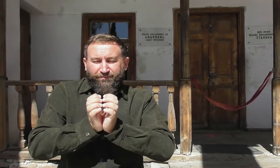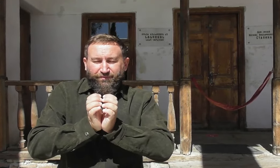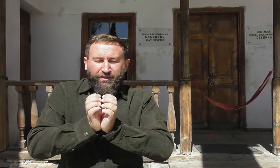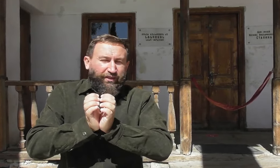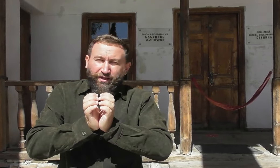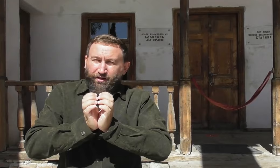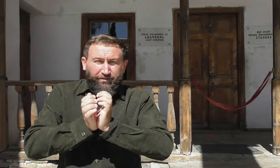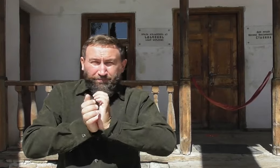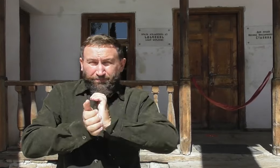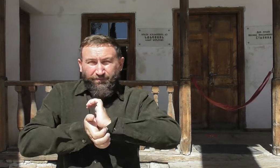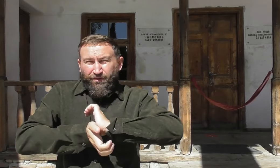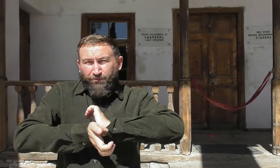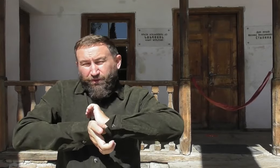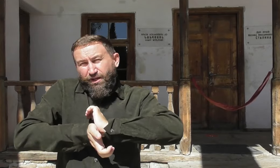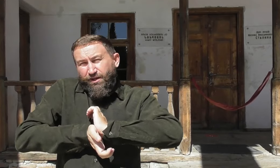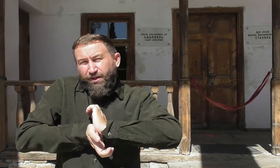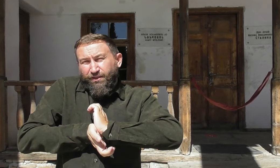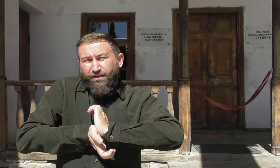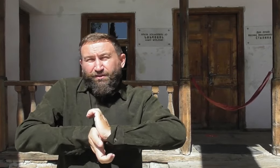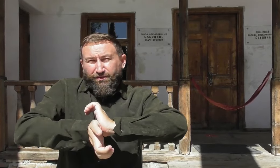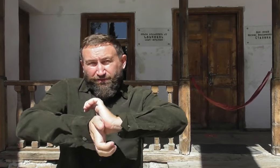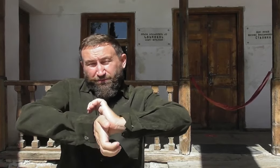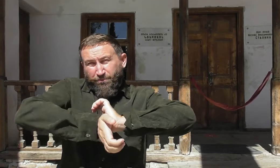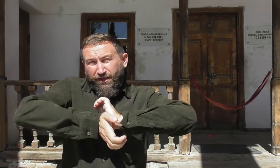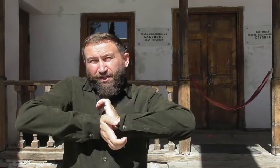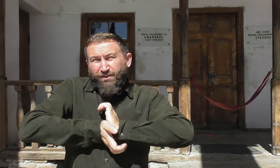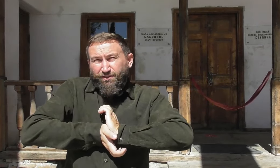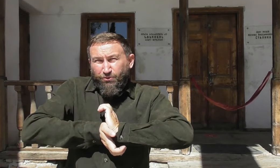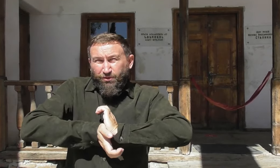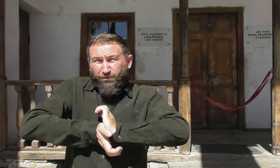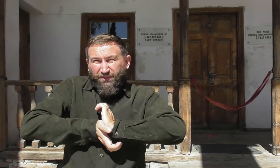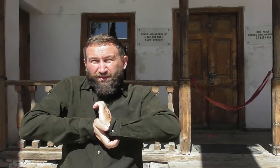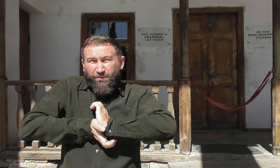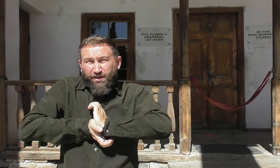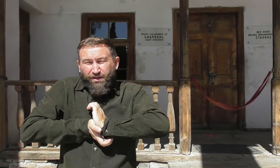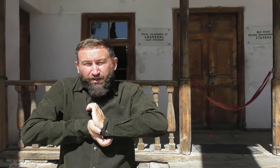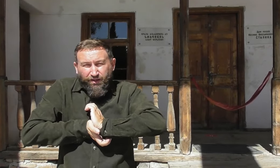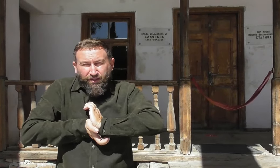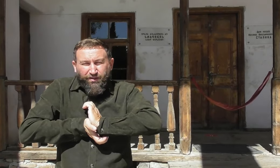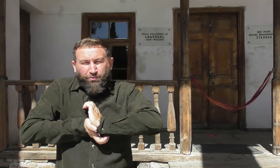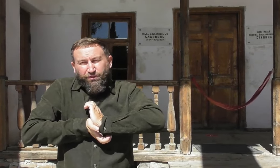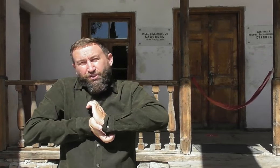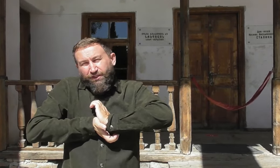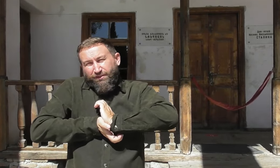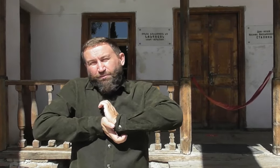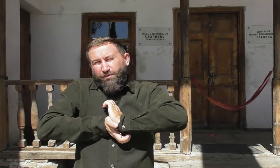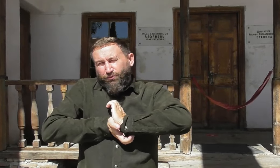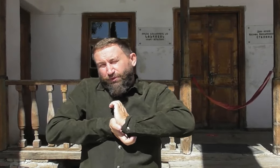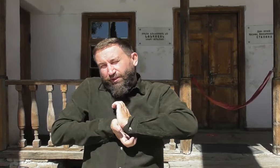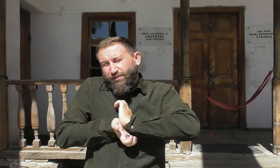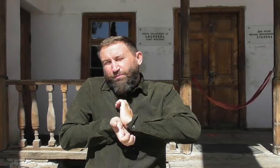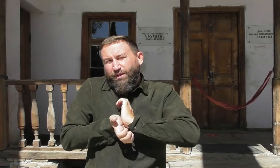Не так. Вот так это принятие ситуации в себя и работать через себя, внутри себя